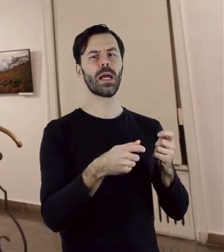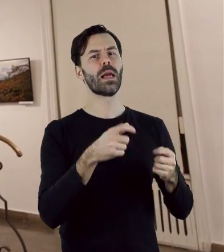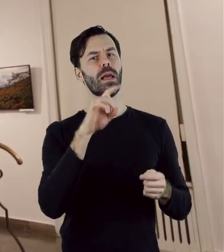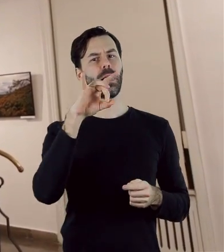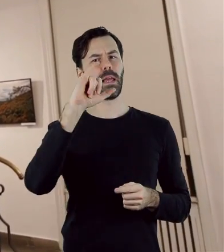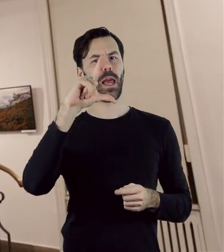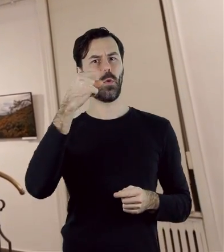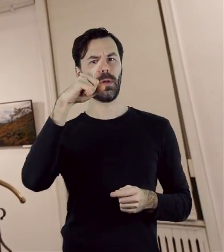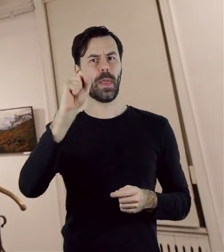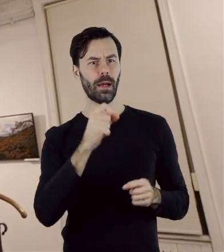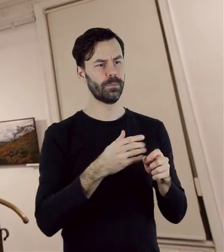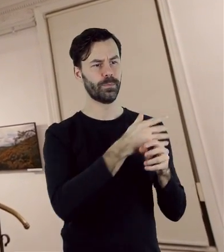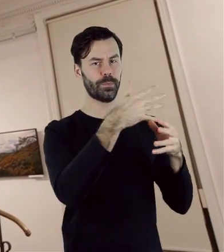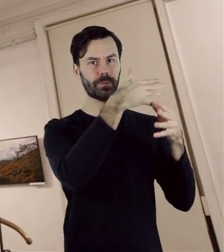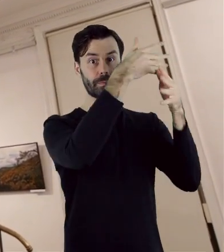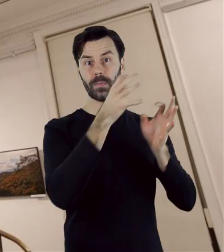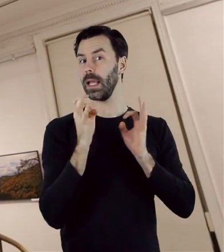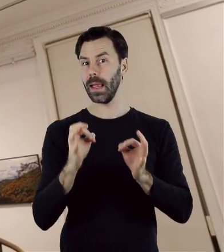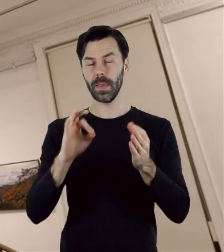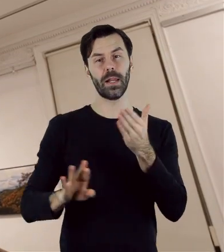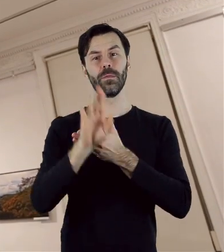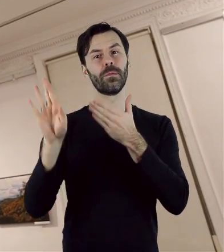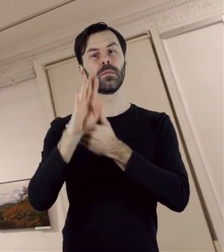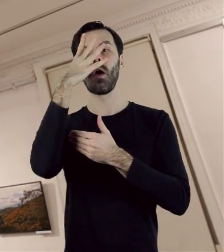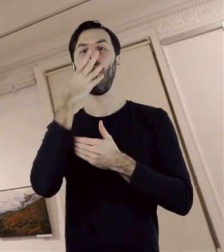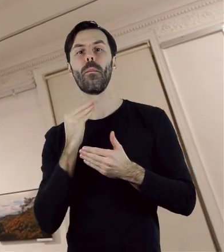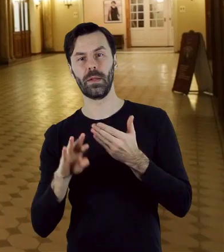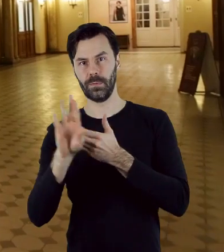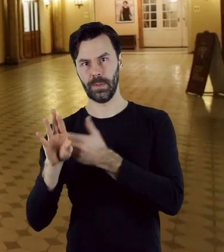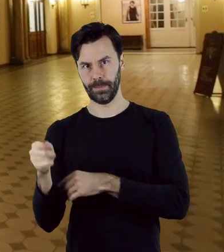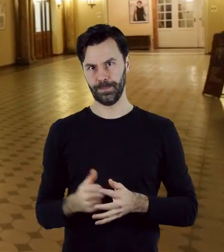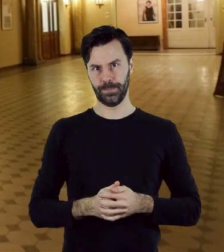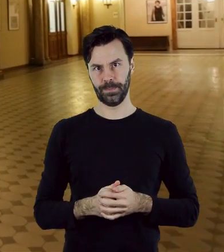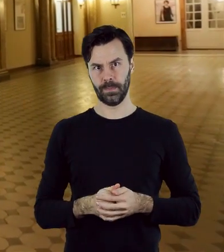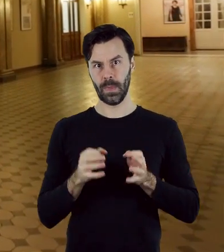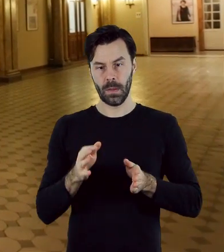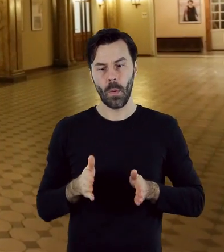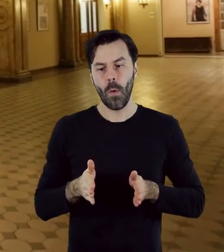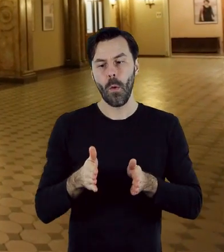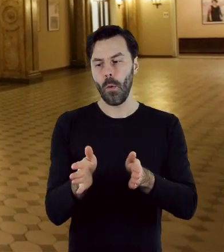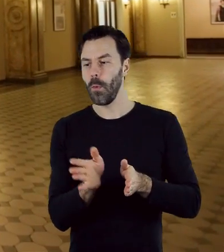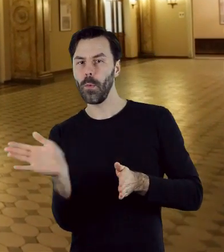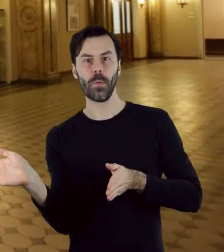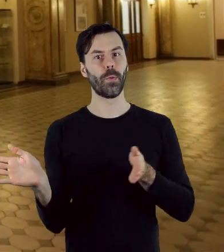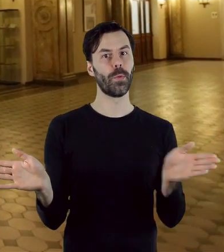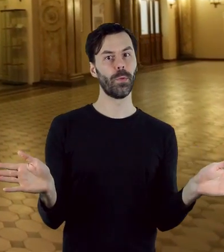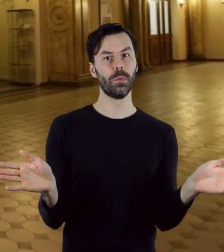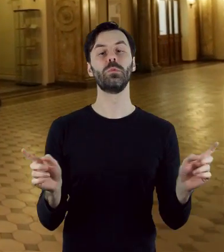który obecnie jest galerią wystaw czasowych. Po obu stronach jasnego pasażu znajdowały się pokoje